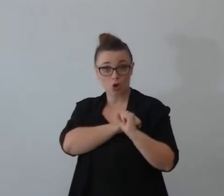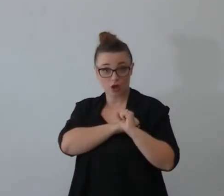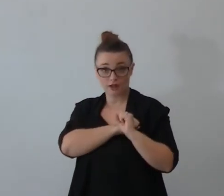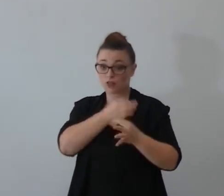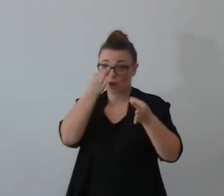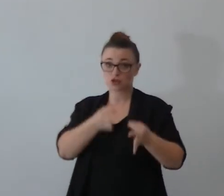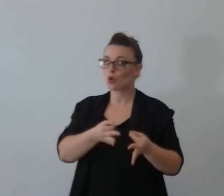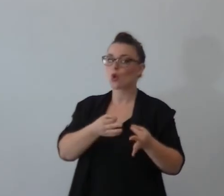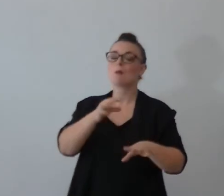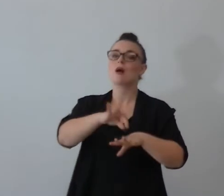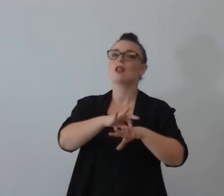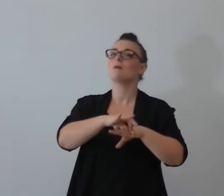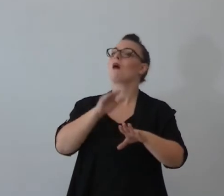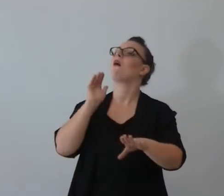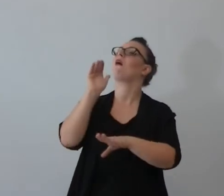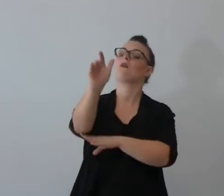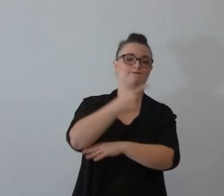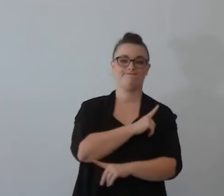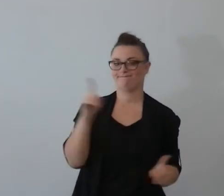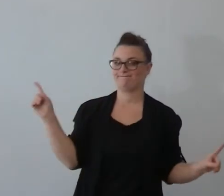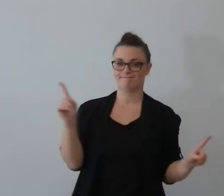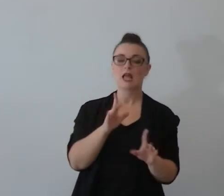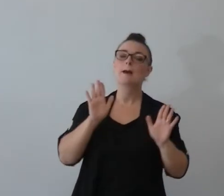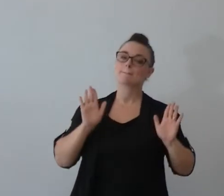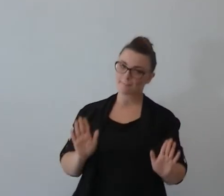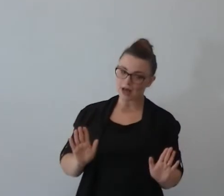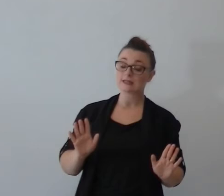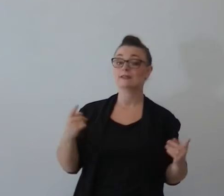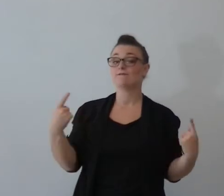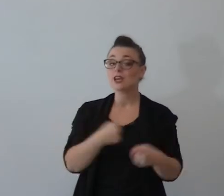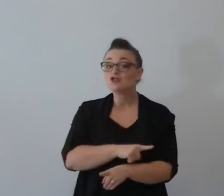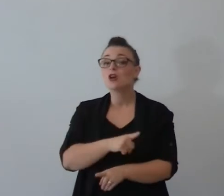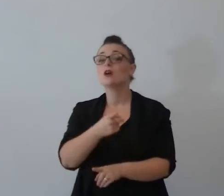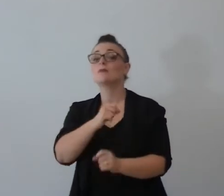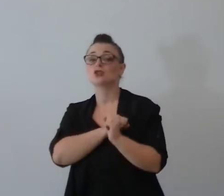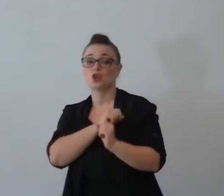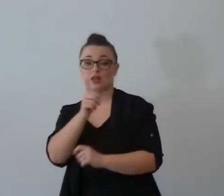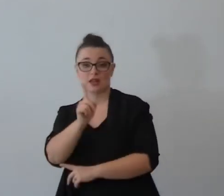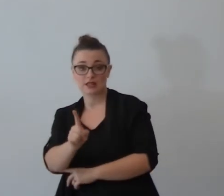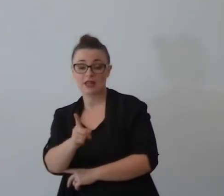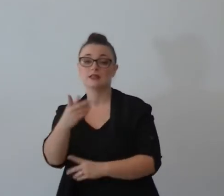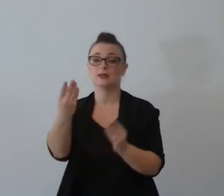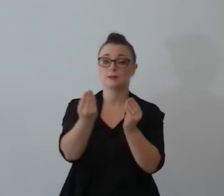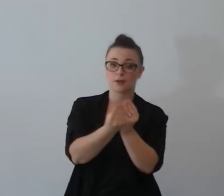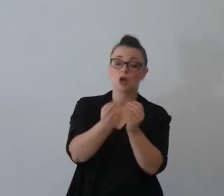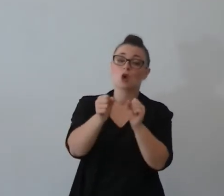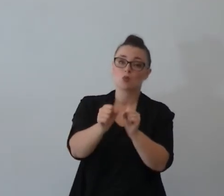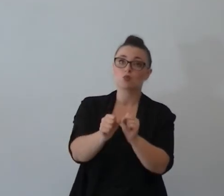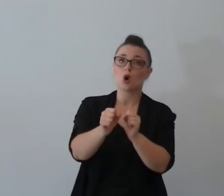tuo matrimonio ma sposarti con un non credente o con una non credente ti espone